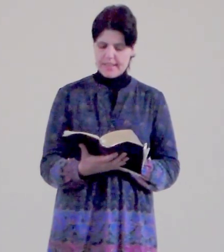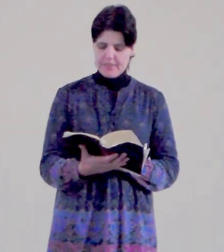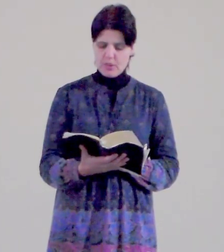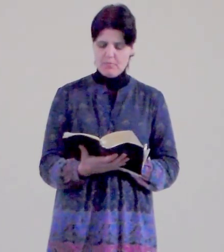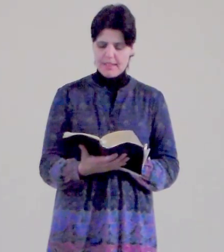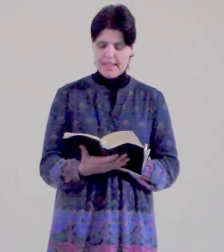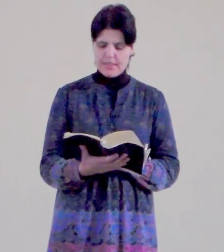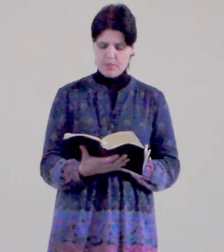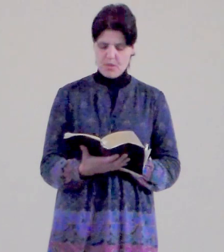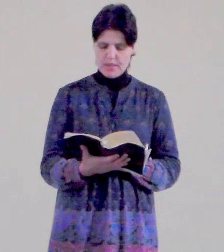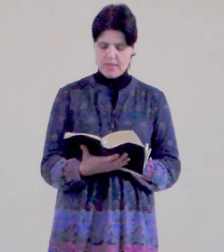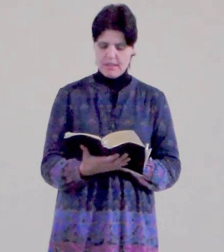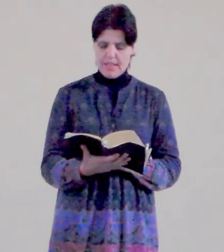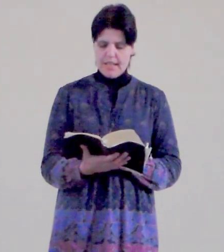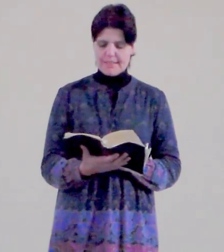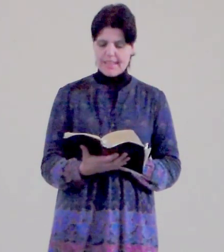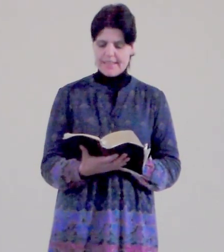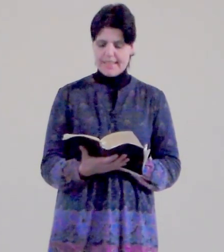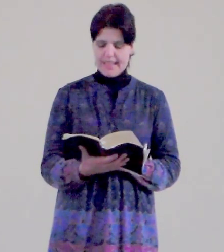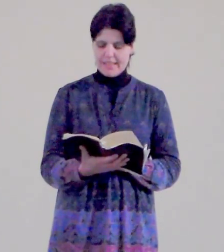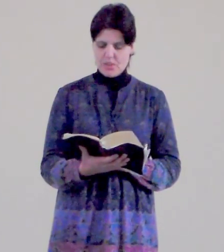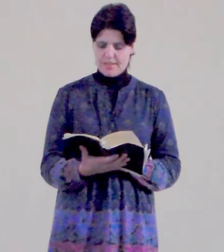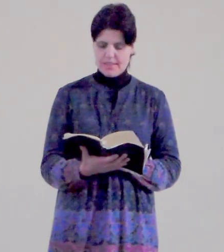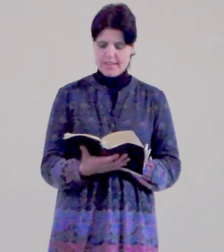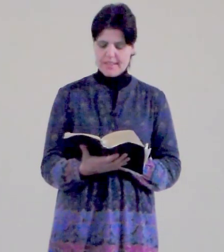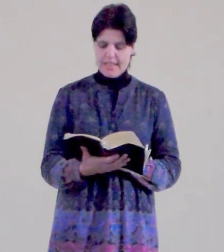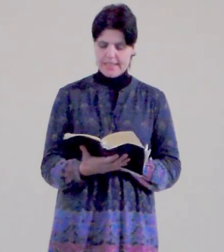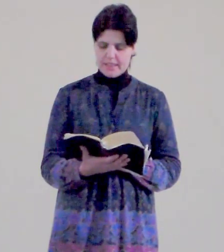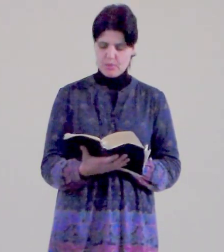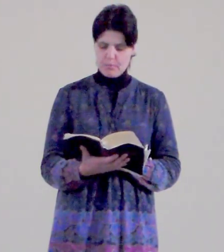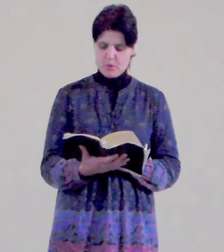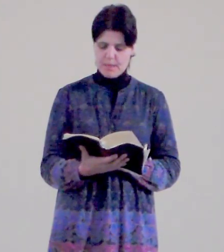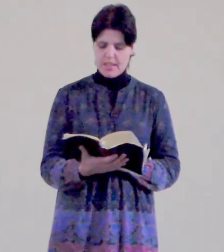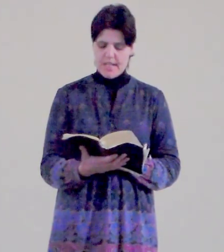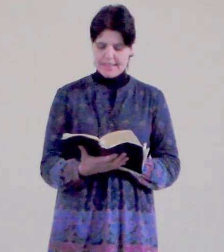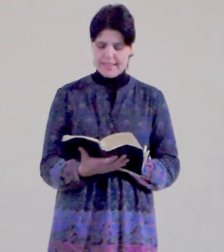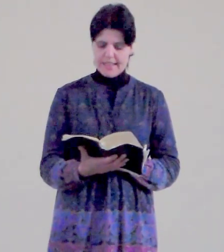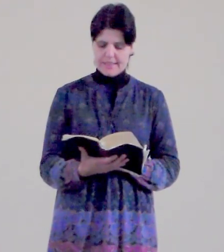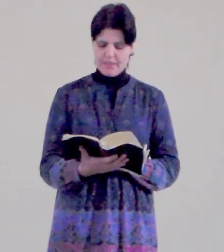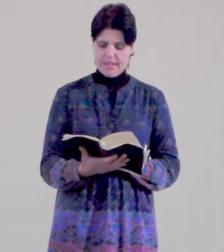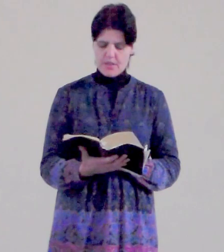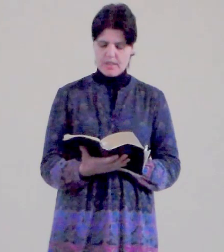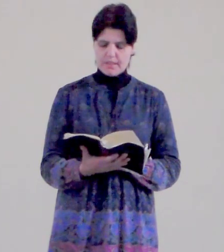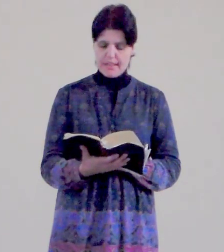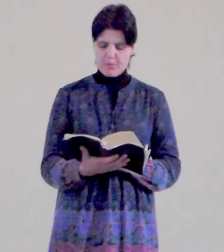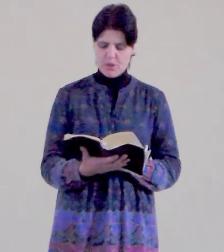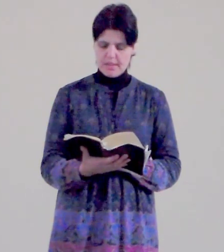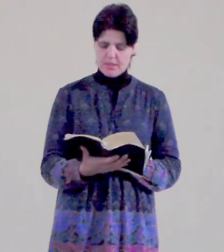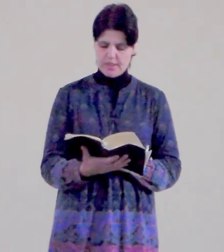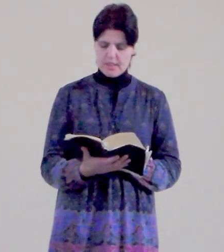nevyklubá, není domyšlila. Láska nejedná nečestně, nehledá svou pozby, nedá se vydrážit, nepočítá přijít,